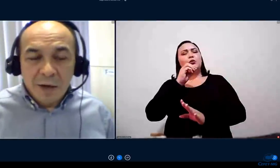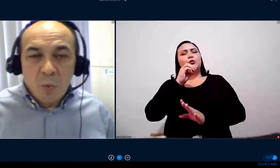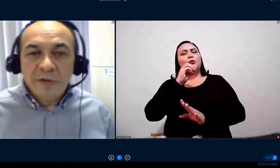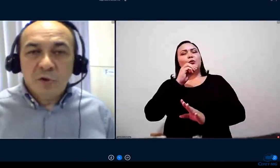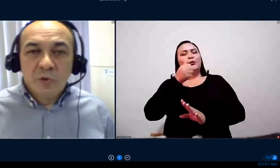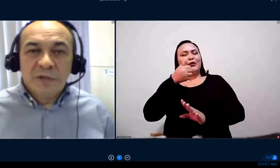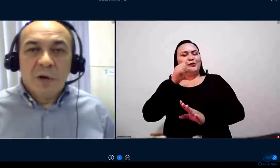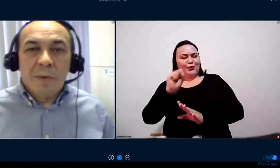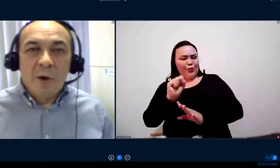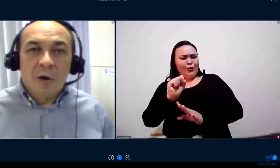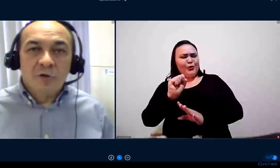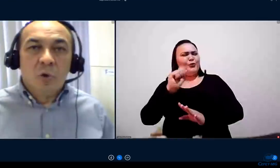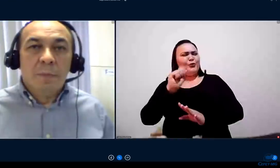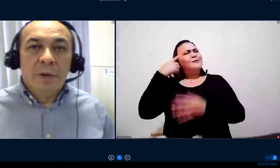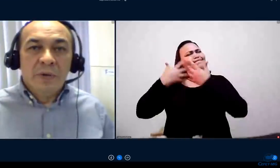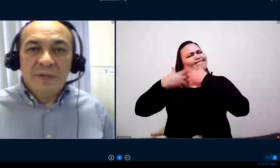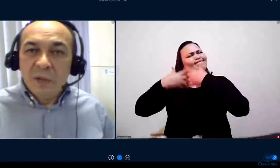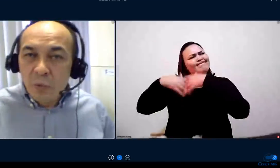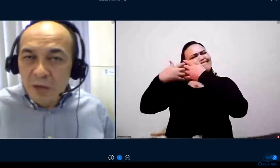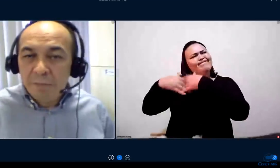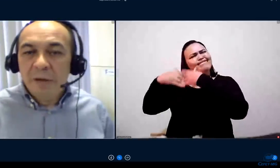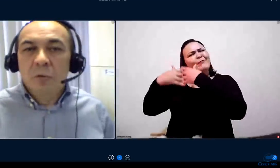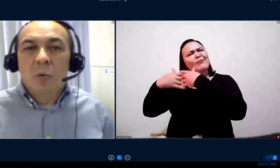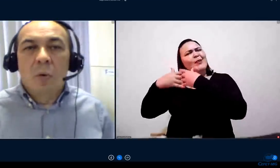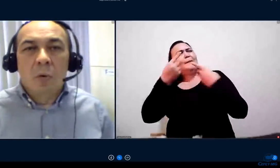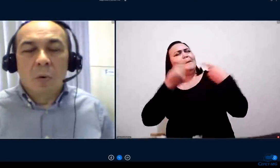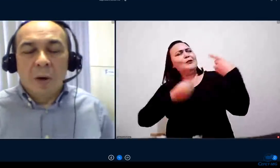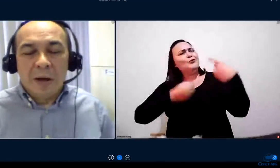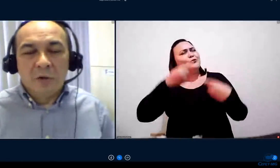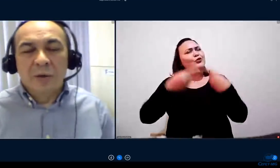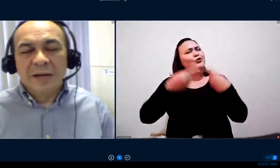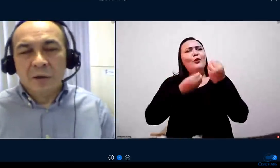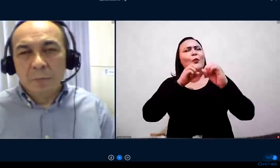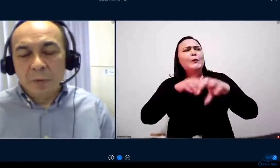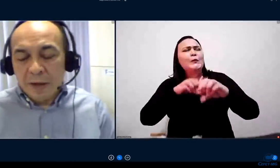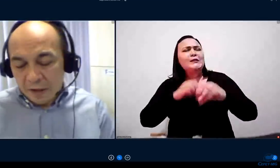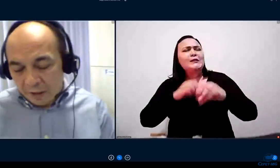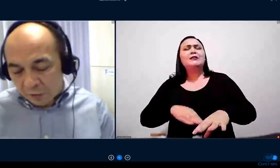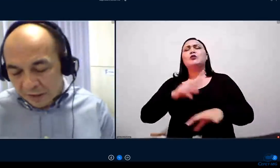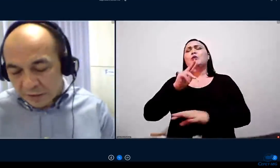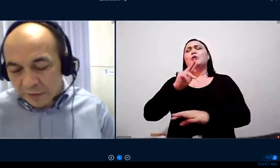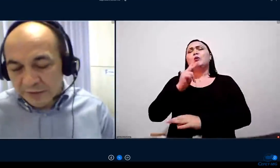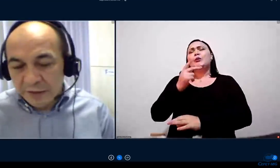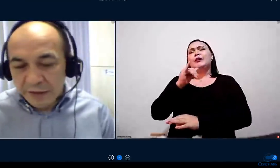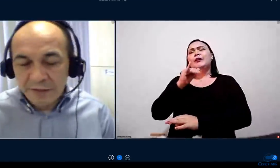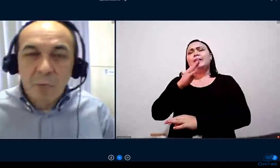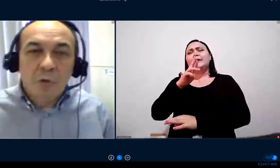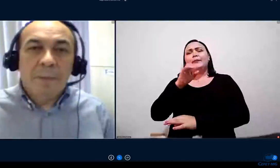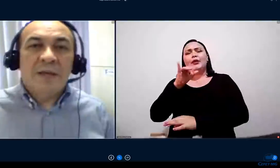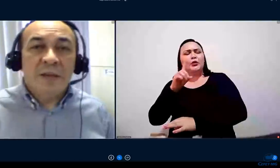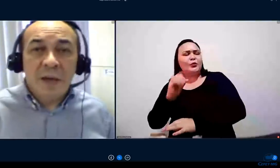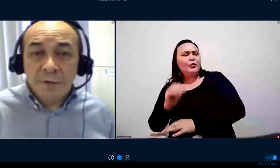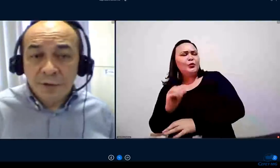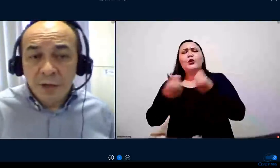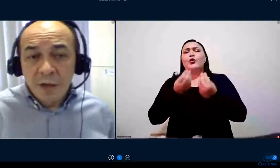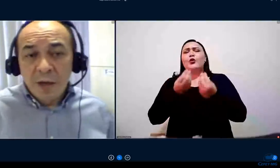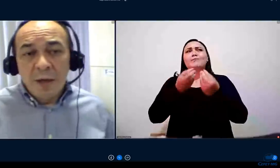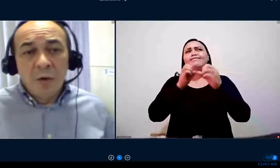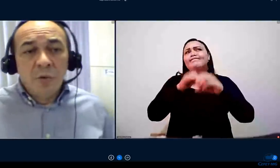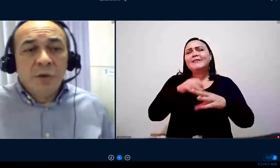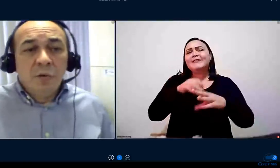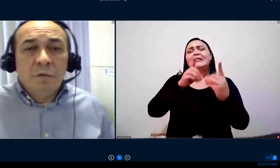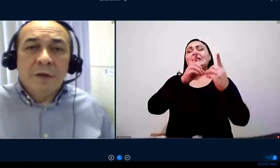uma discussão maior sobre o ensino híbrido, com a educação à distância muito presente,